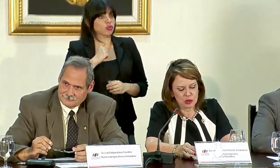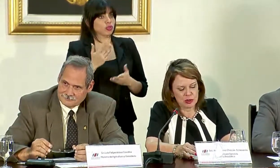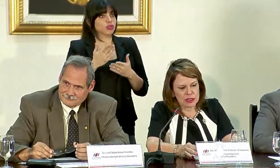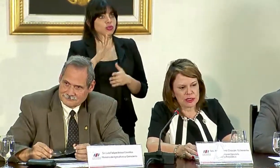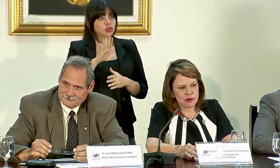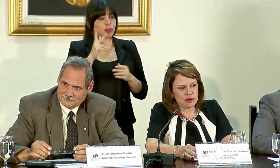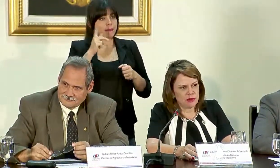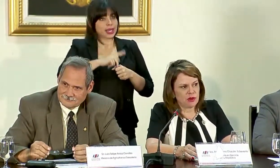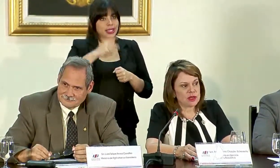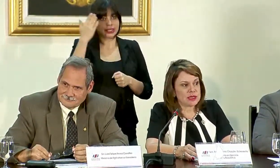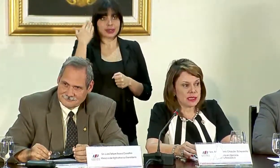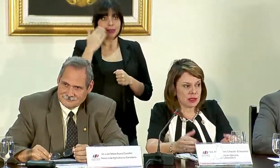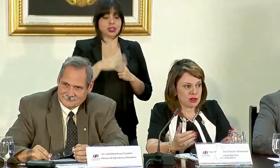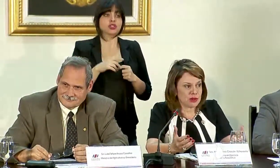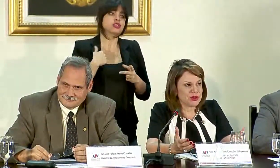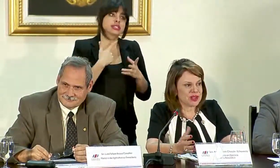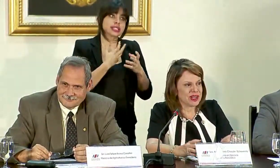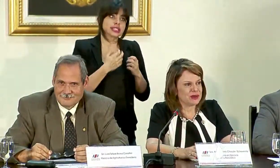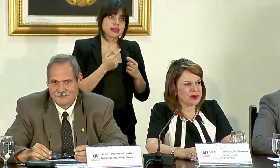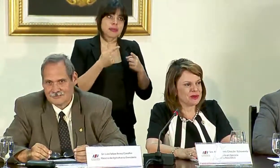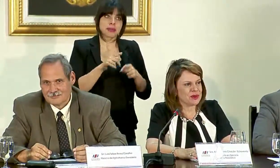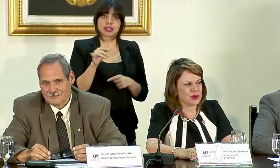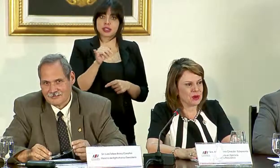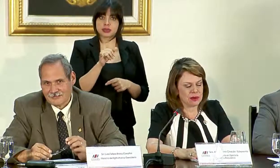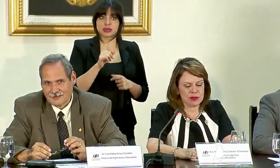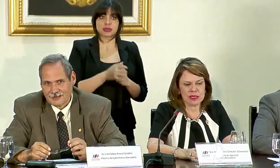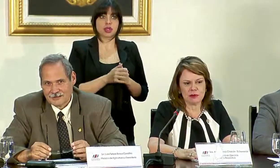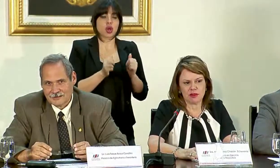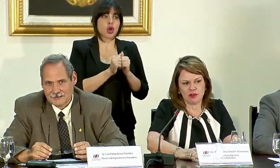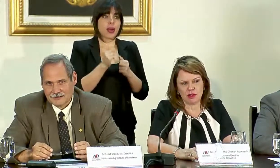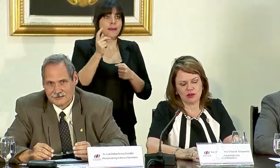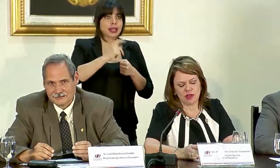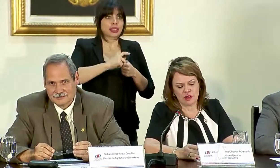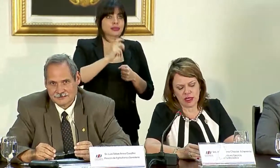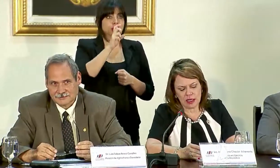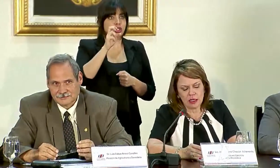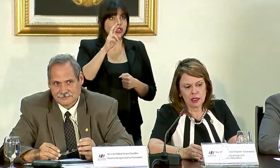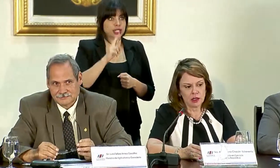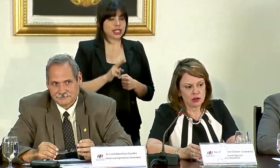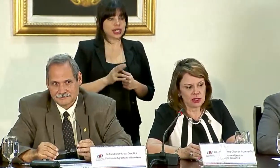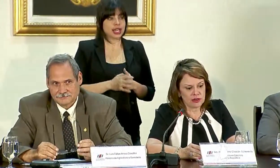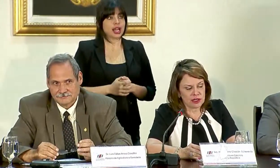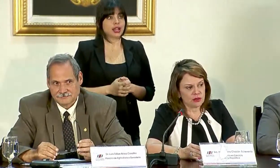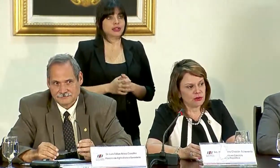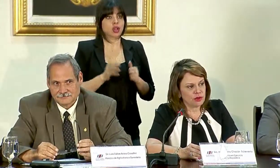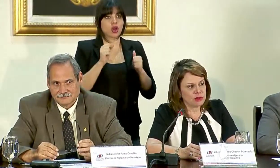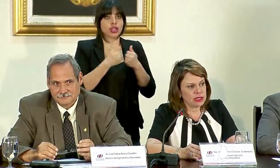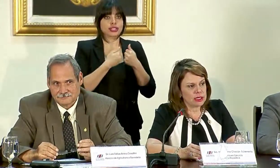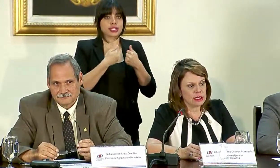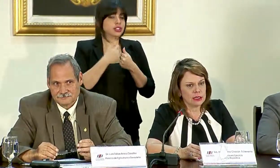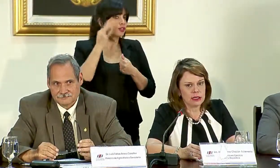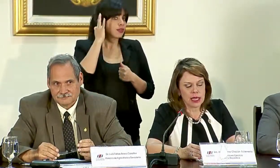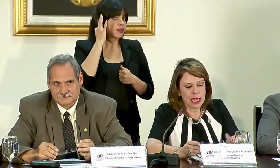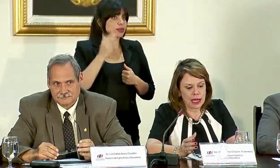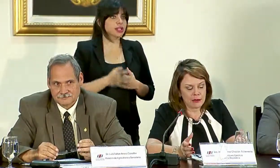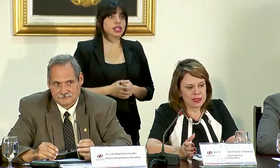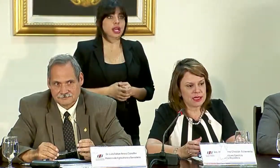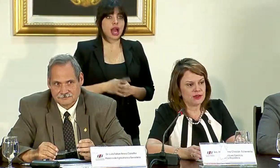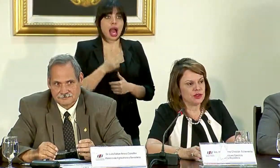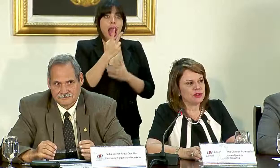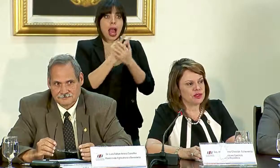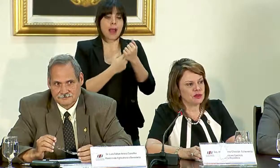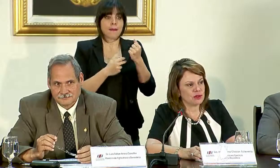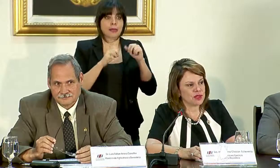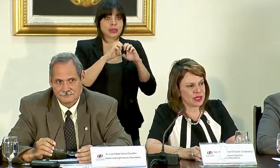participación, y quisiéramos que ocurriera lo mismo con la participación de Costa Rica, con la Selección Femenina. A